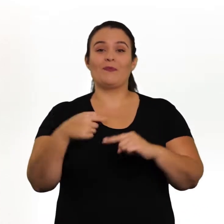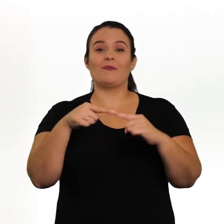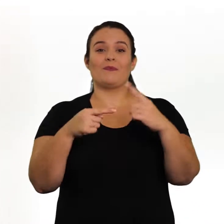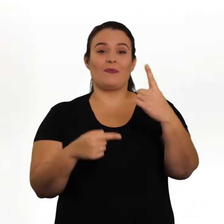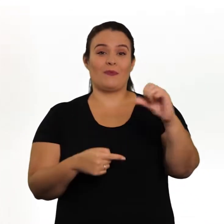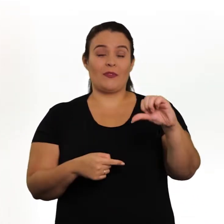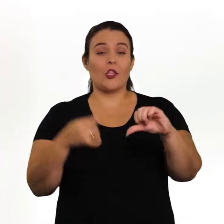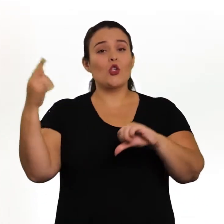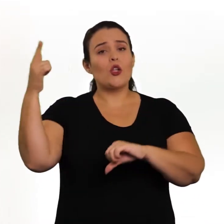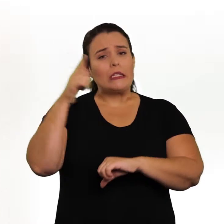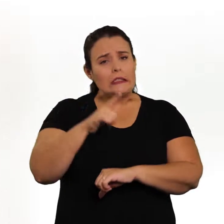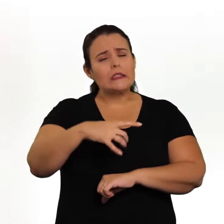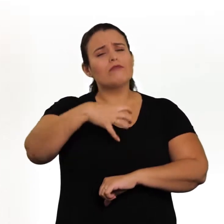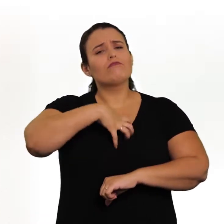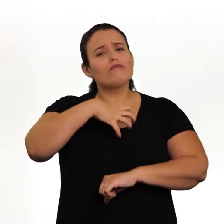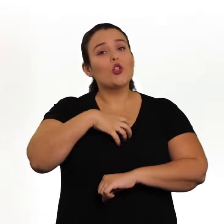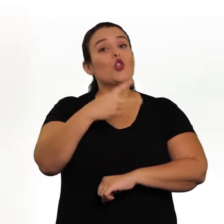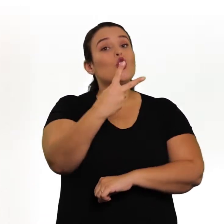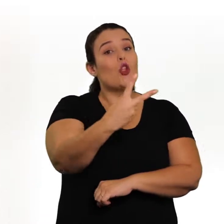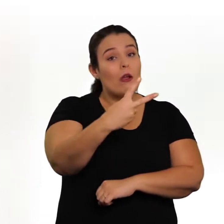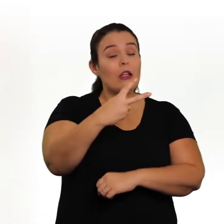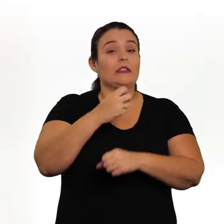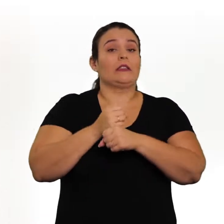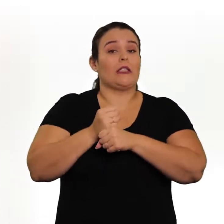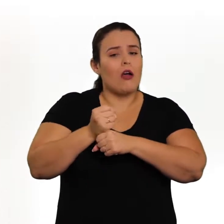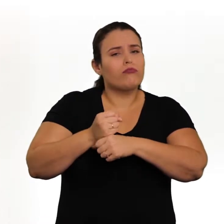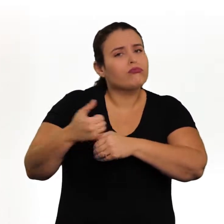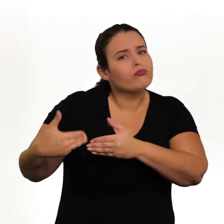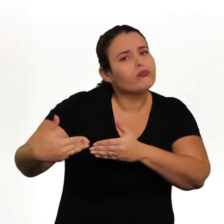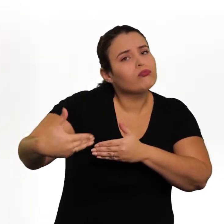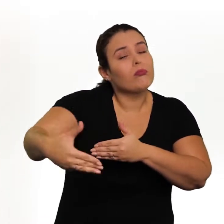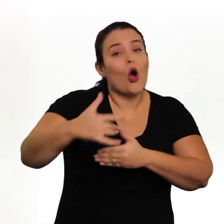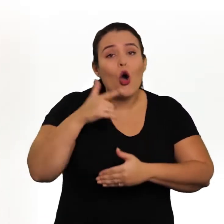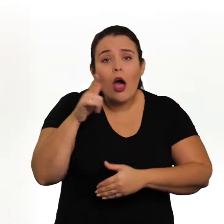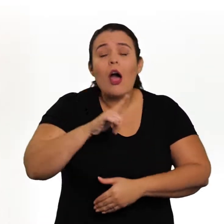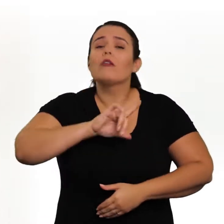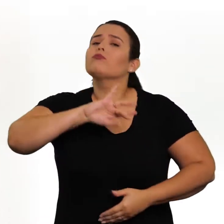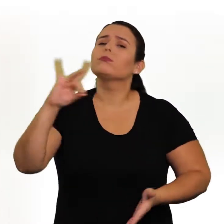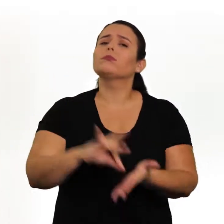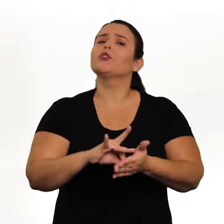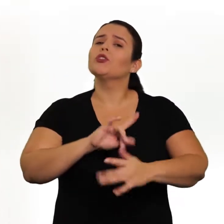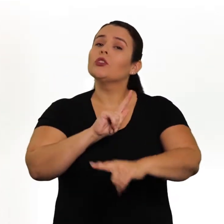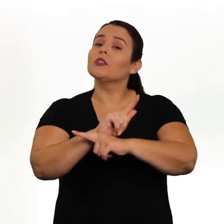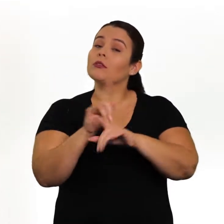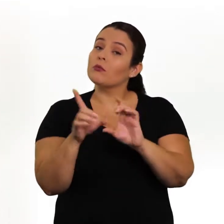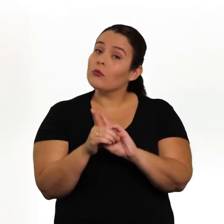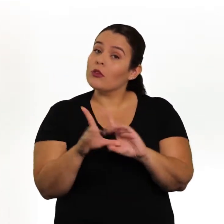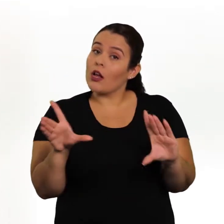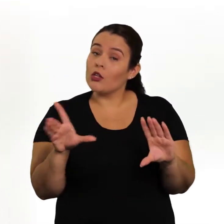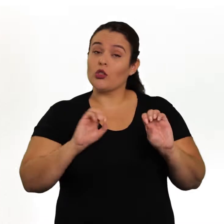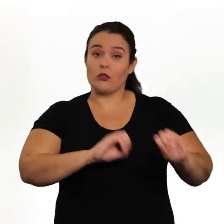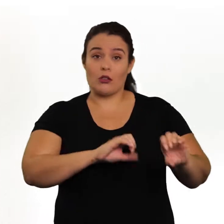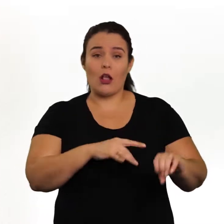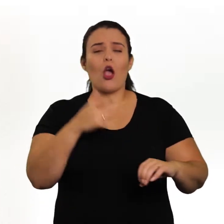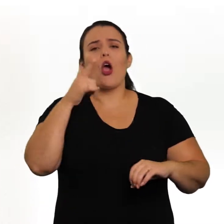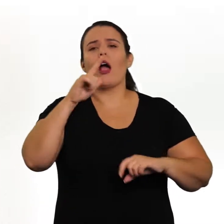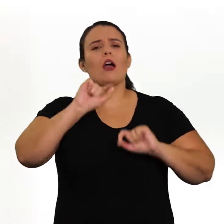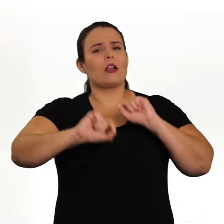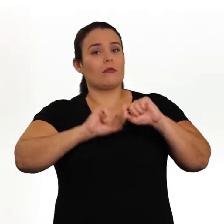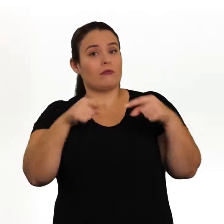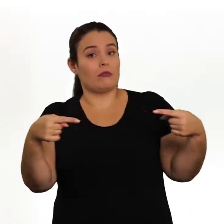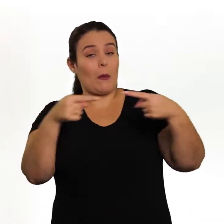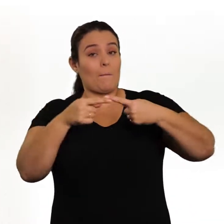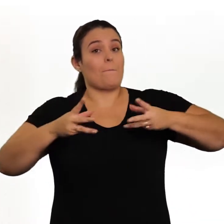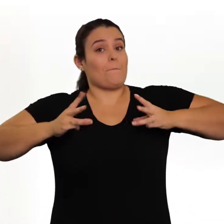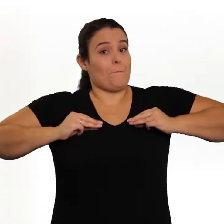Meta 19. Asegurar condições no prazo de dois anos para a efetivação da gestão democrática da educação, associada a critérios